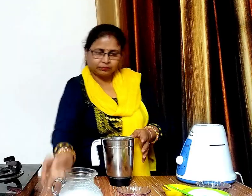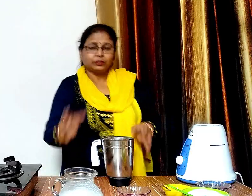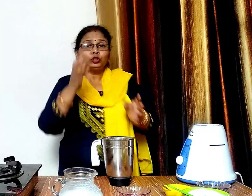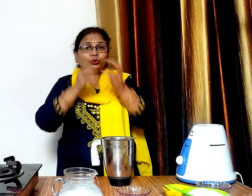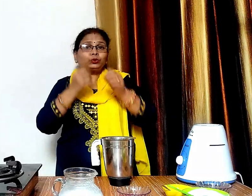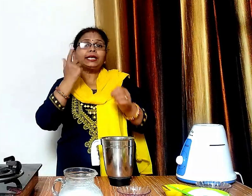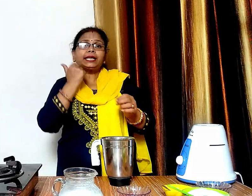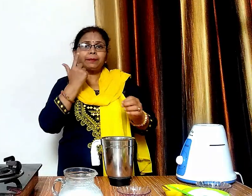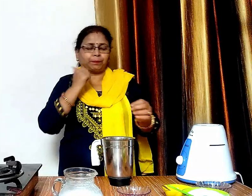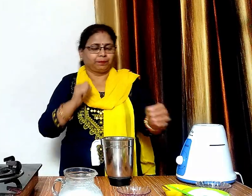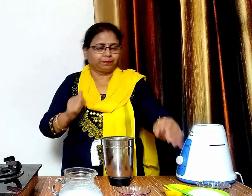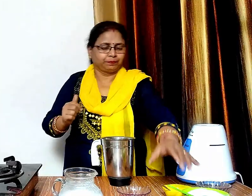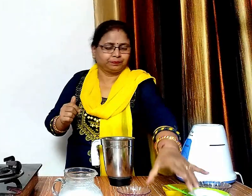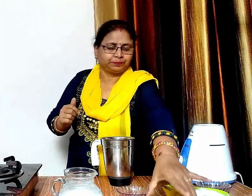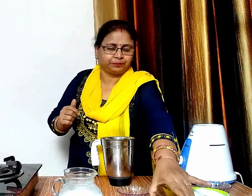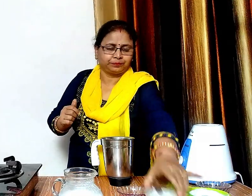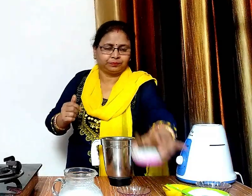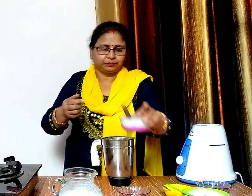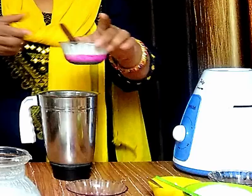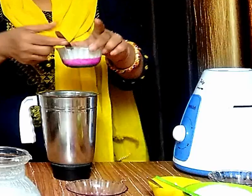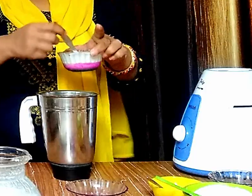और दो चमच क्रीम डाल कर सभी को पीस लेंगे